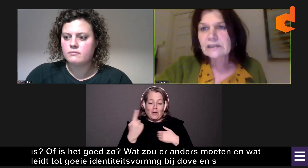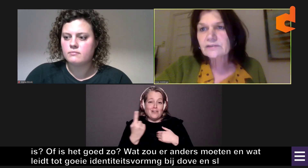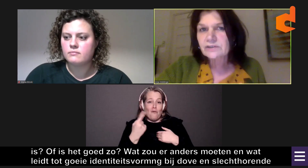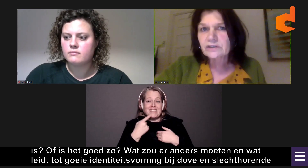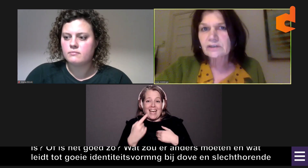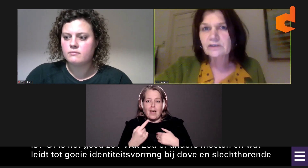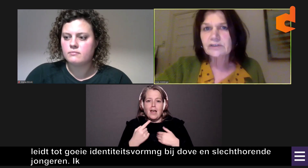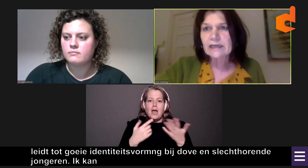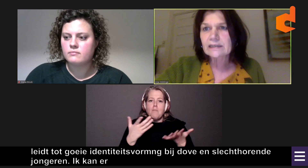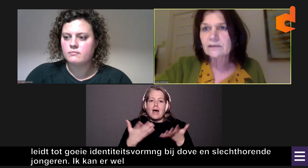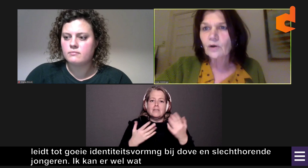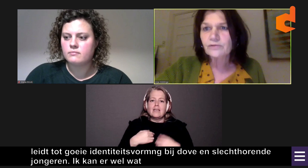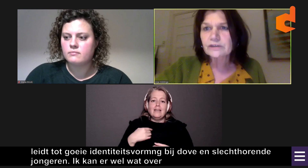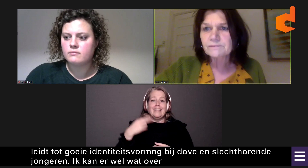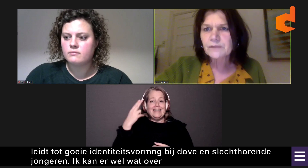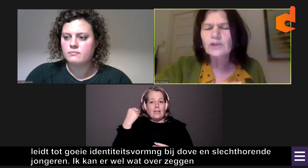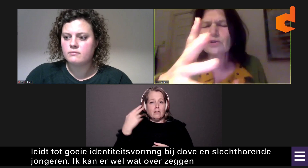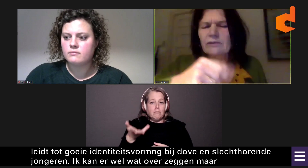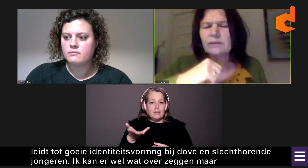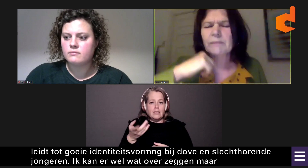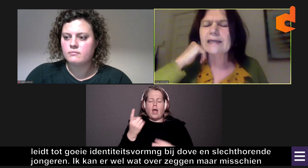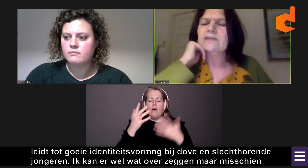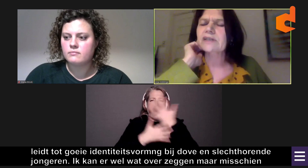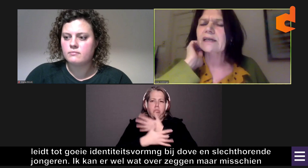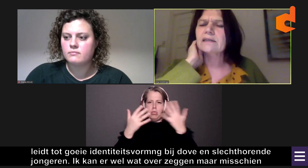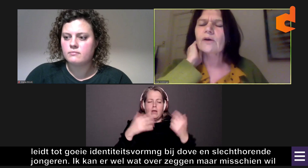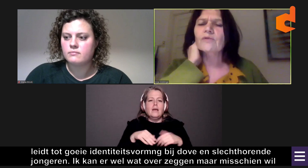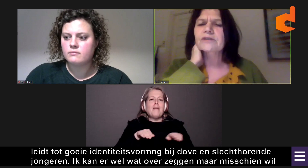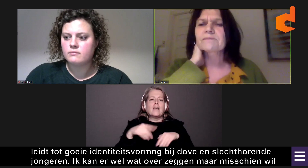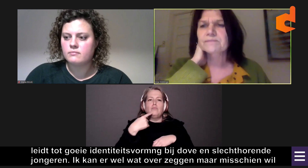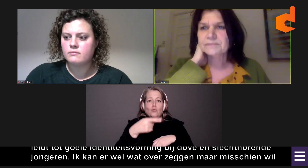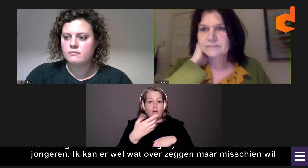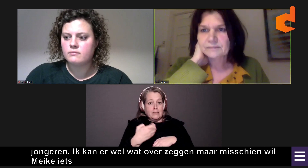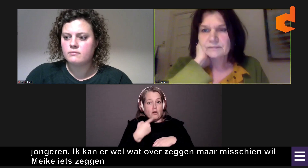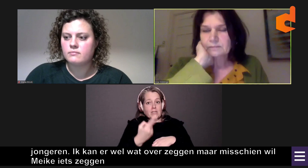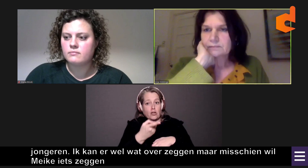wil Nienke iets zeggen hierover. Oh, sorry. Wil Mijke iets zeggen hierover?